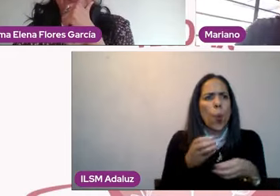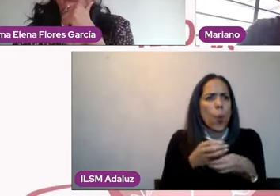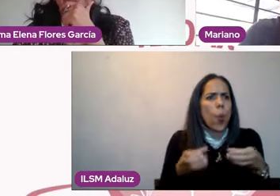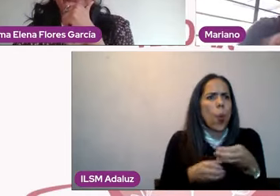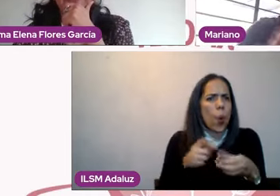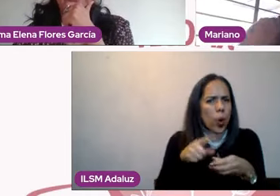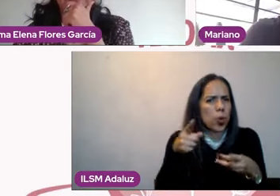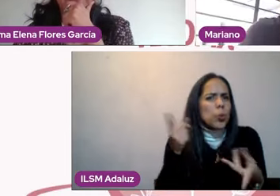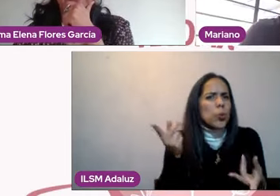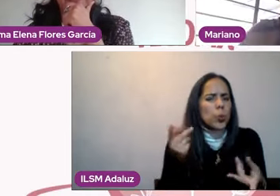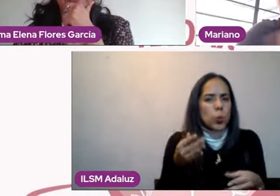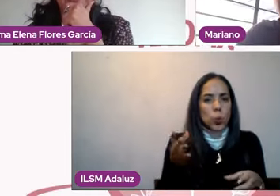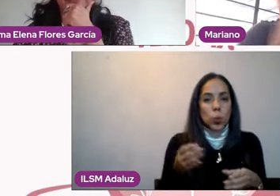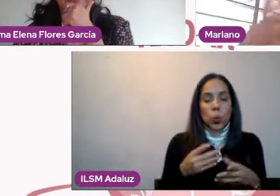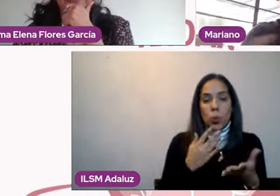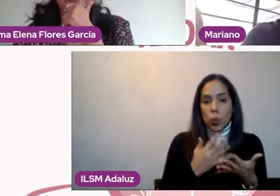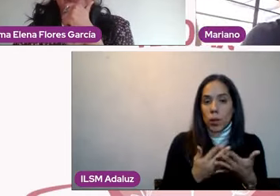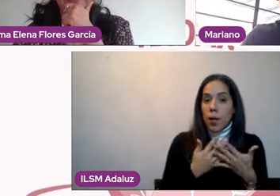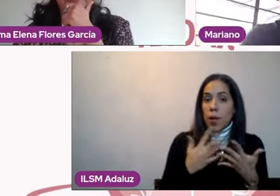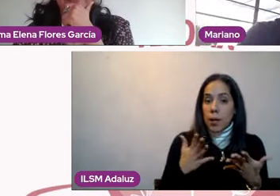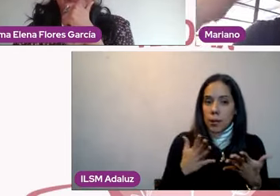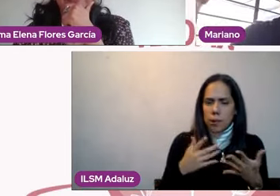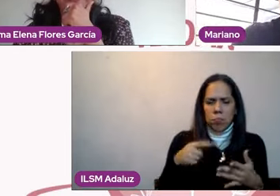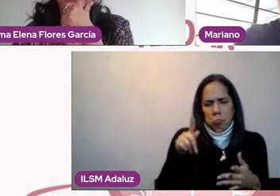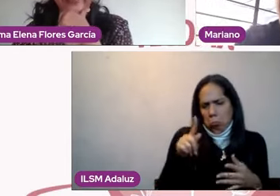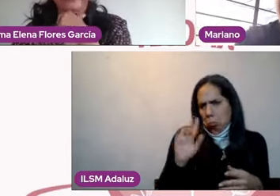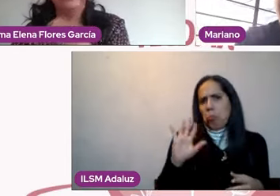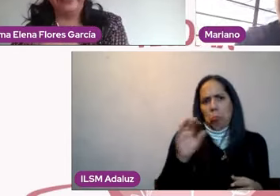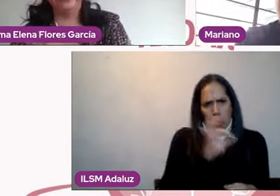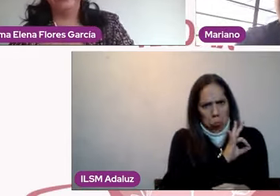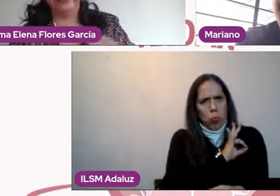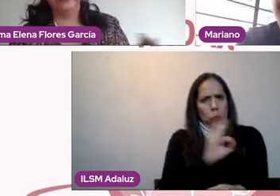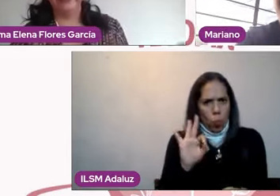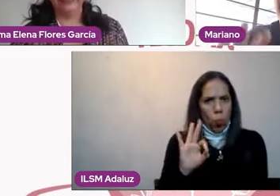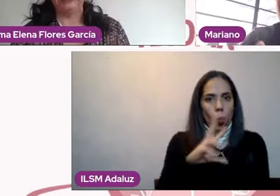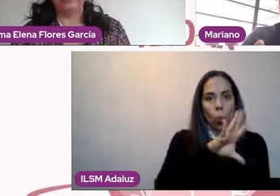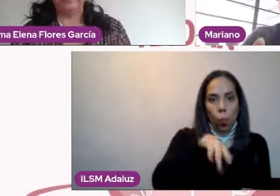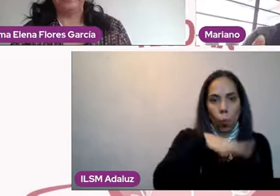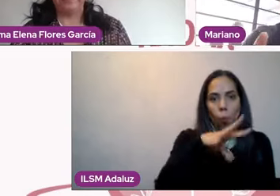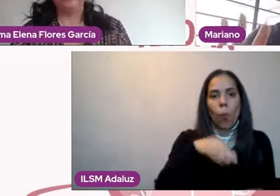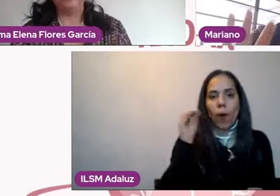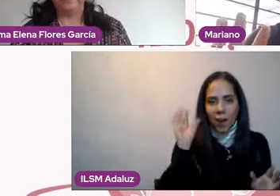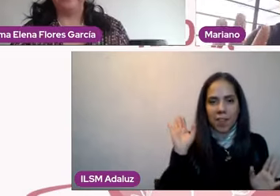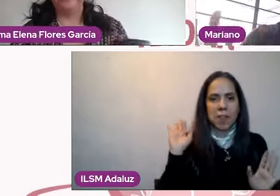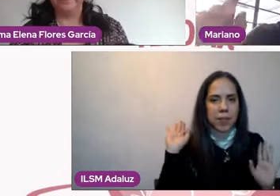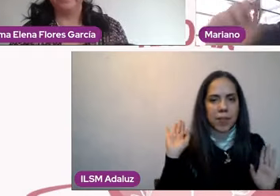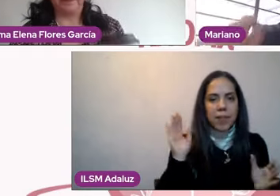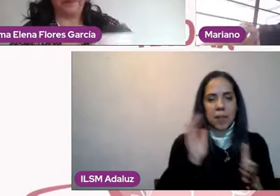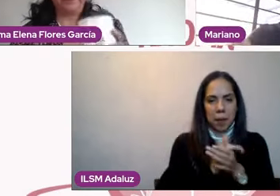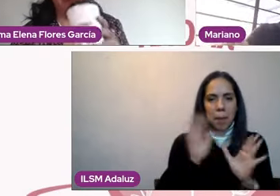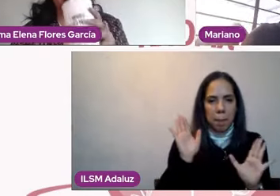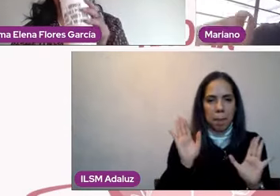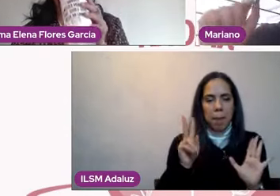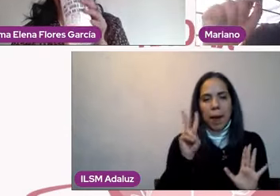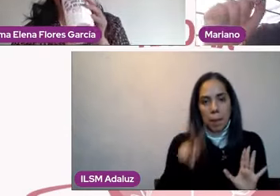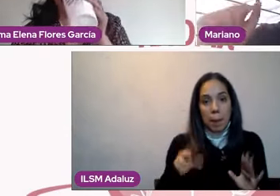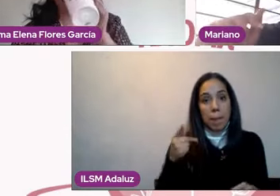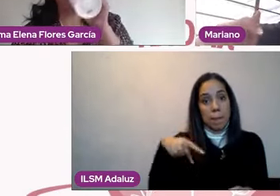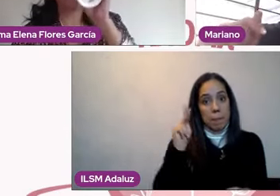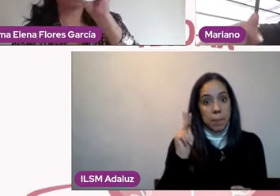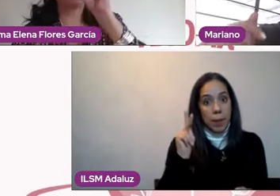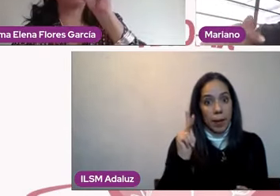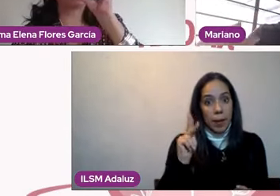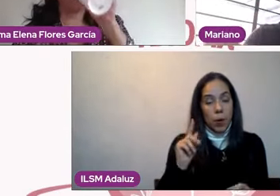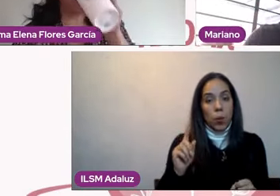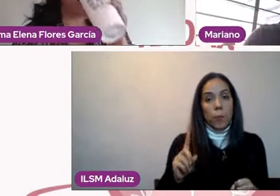vale, o sea, uno puede elegir pareja por lo que se le pegue la gana. Hay razones más convenientes que otras, ¿no? Pero el